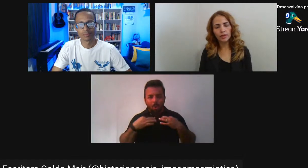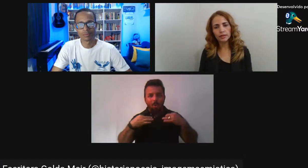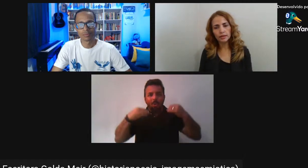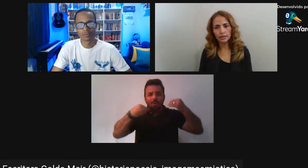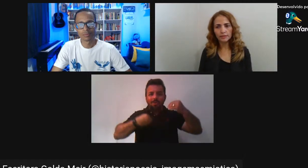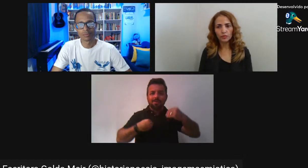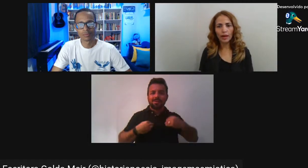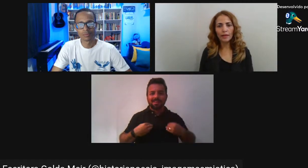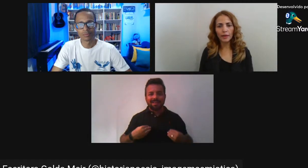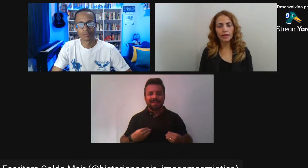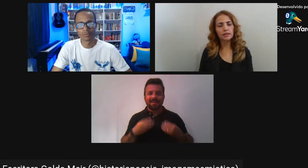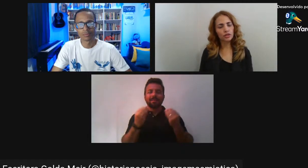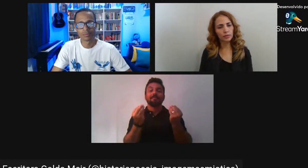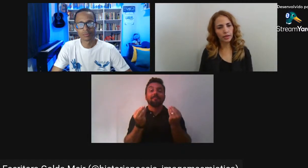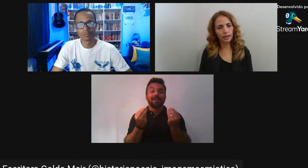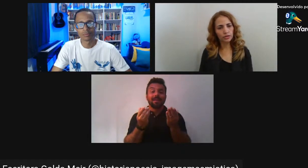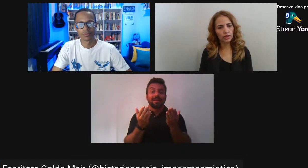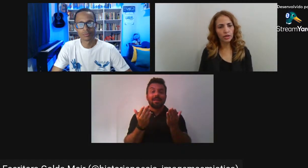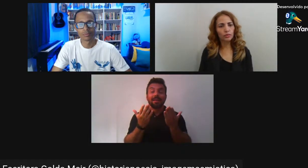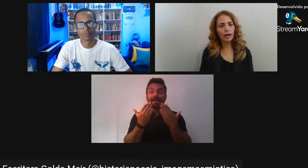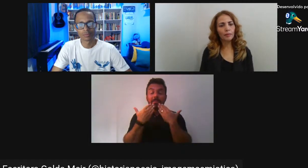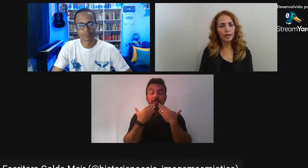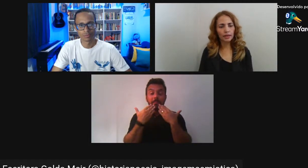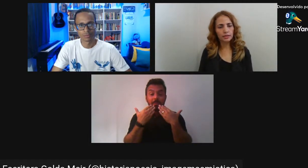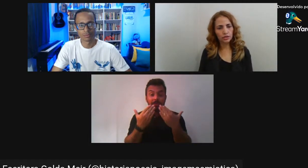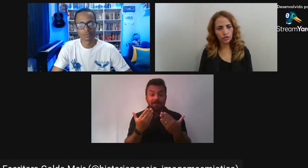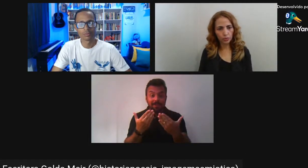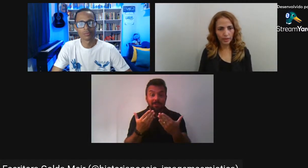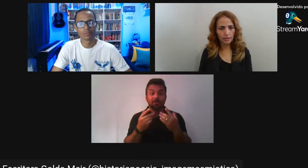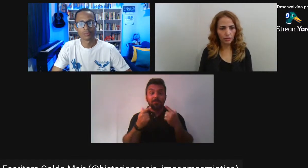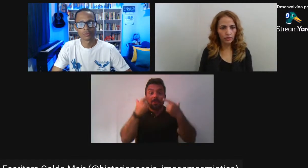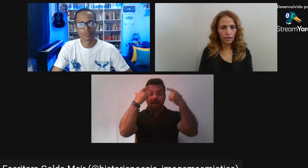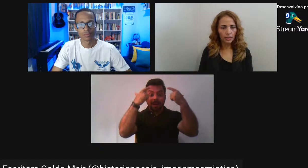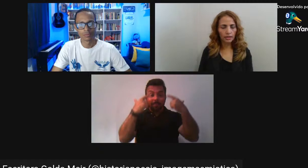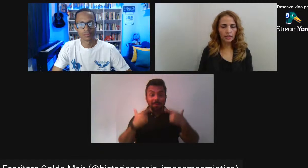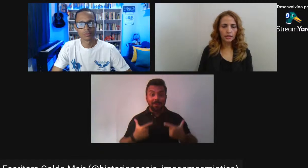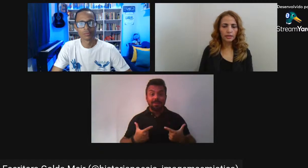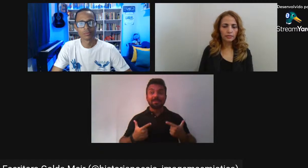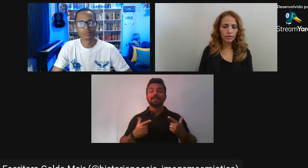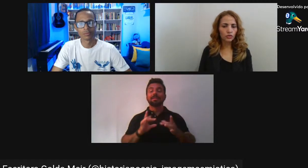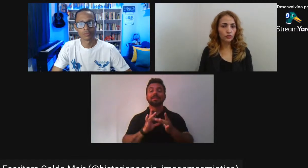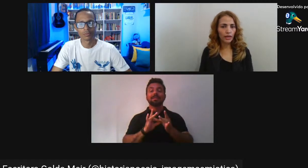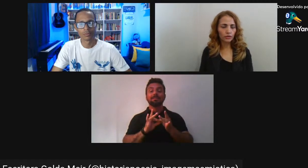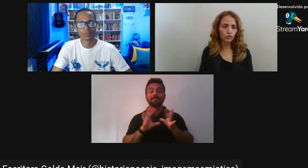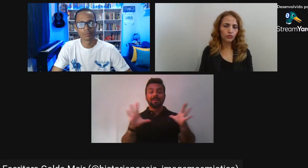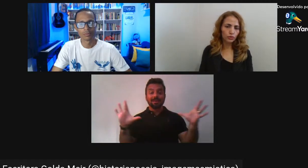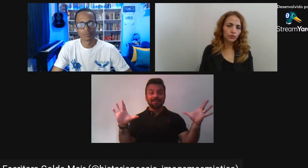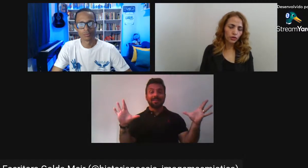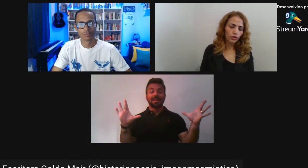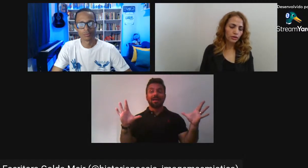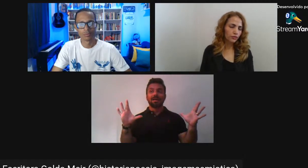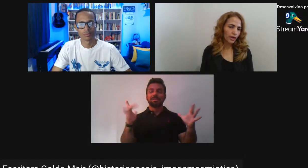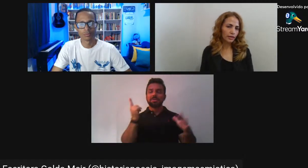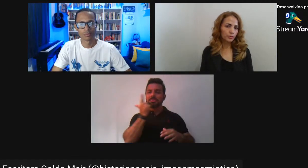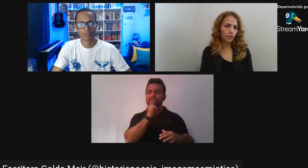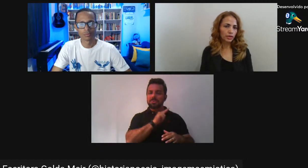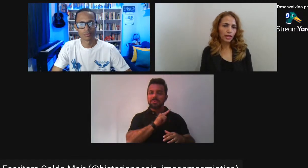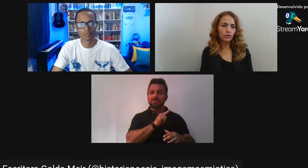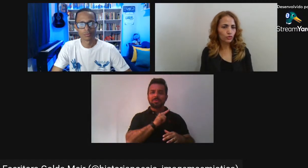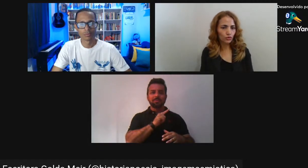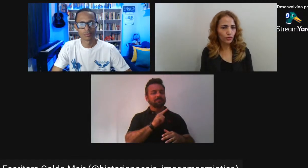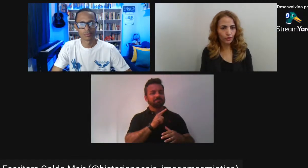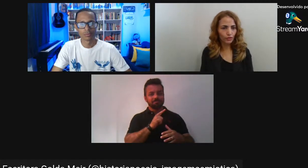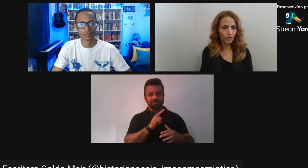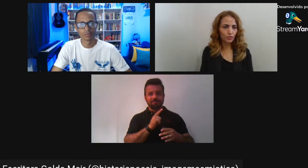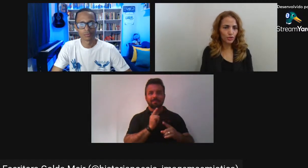Uma aparência de liberdade Uma aparência de superação E isso fala do fotógrafo? Fala Porque